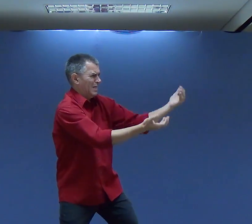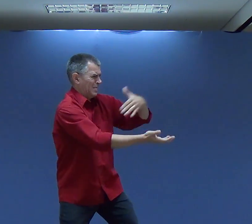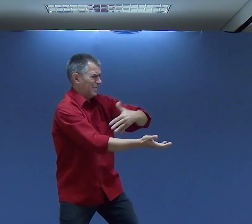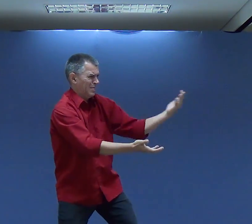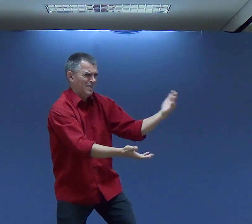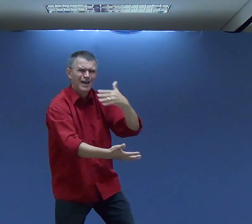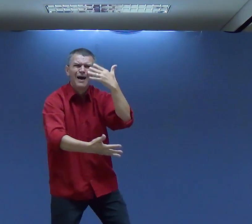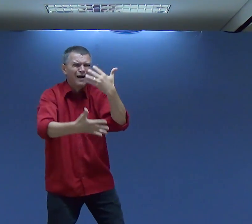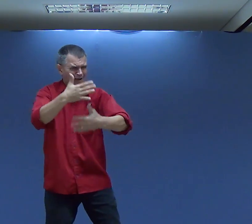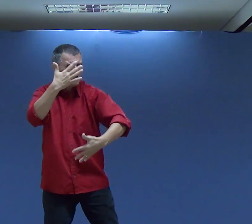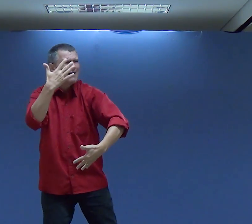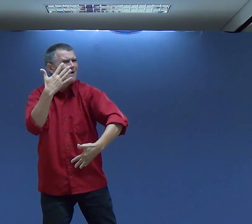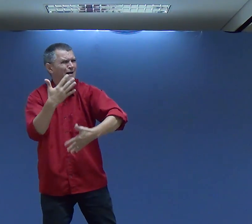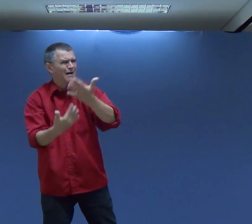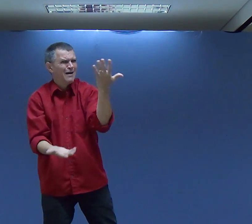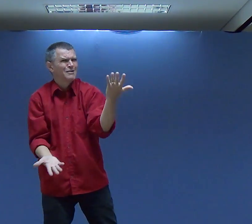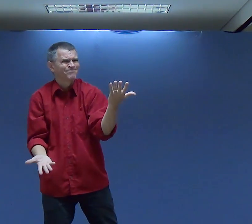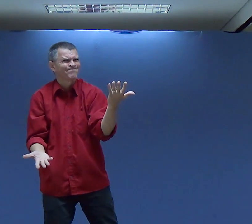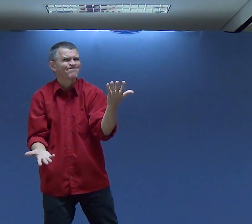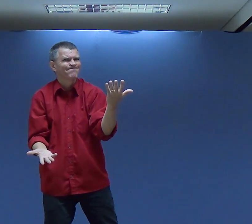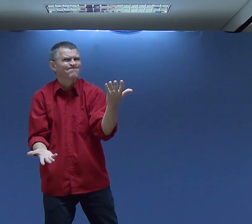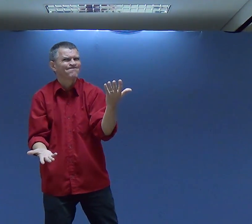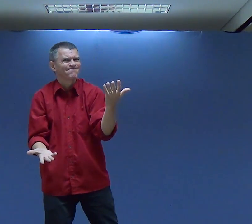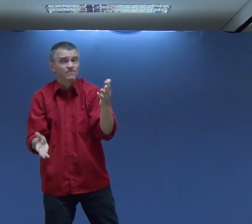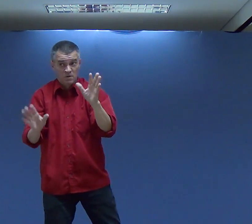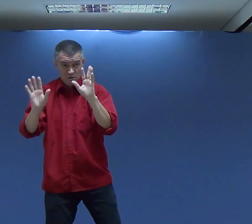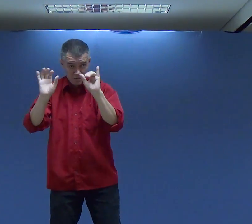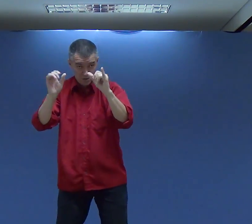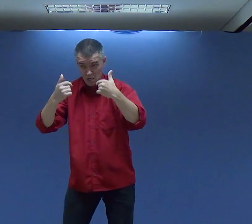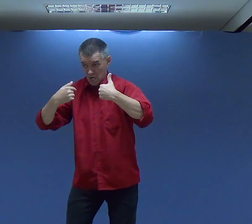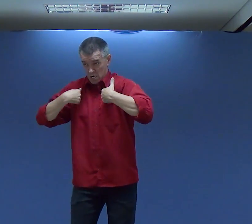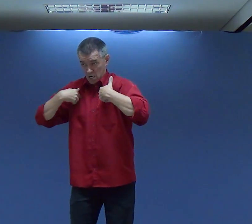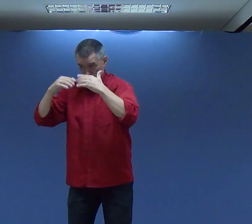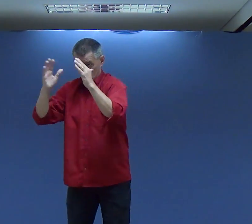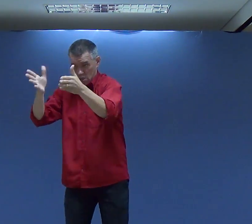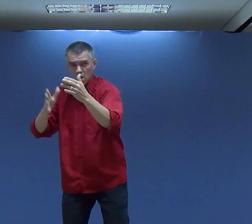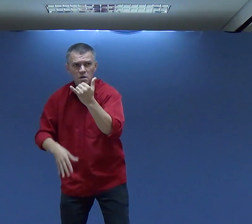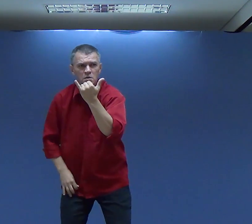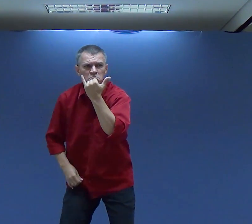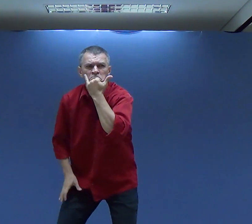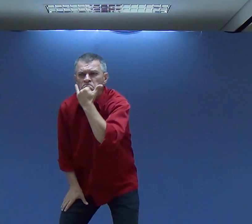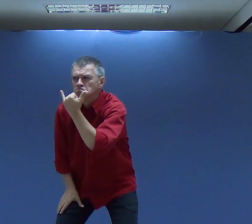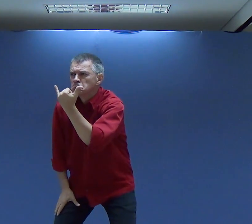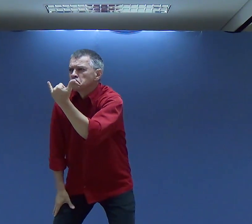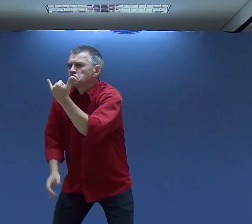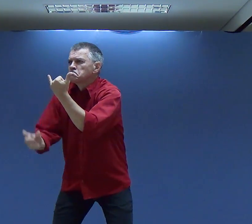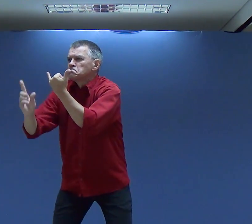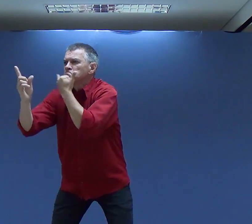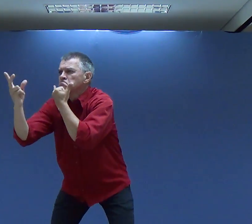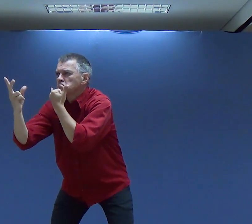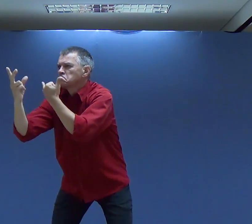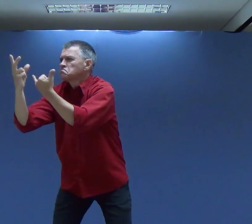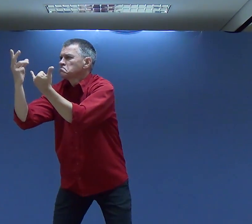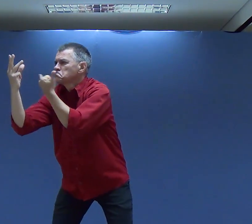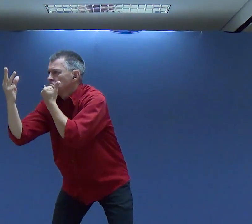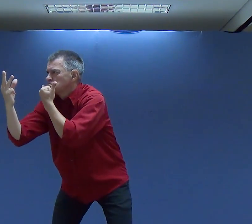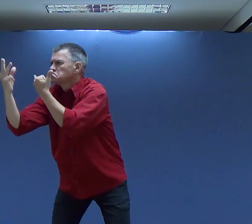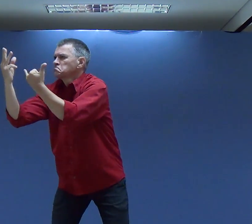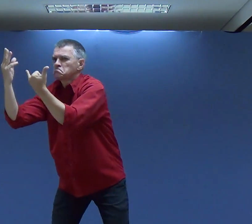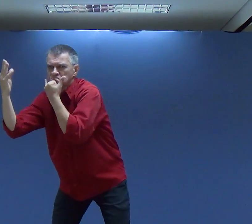destruída Aquelas brechas Abertas Significavam isso Então veja Eu já pedi perdão Para